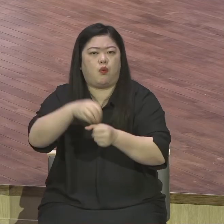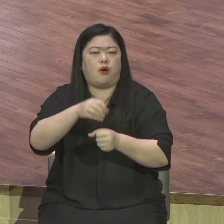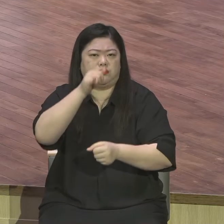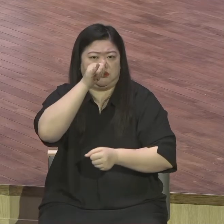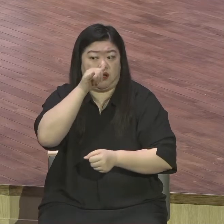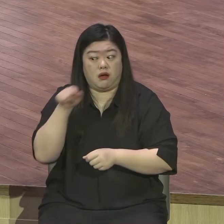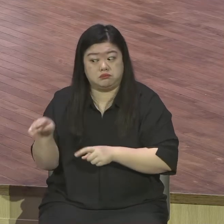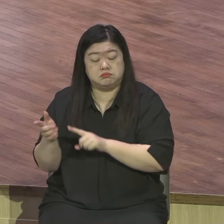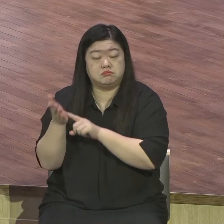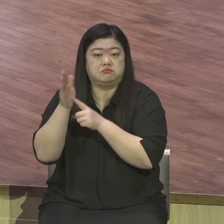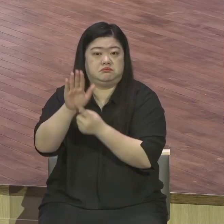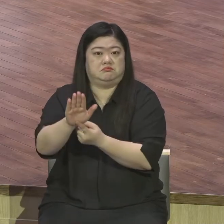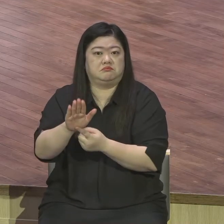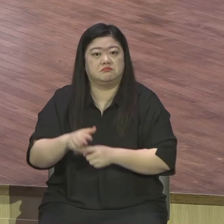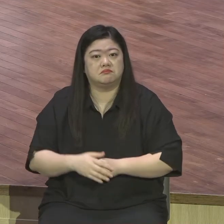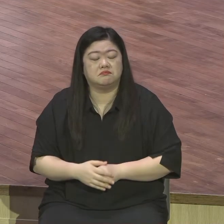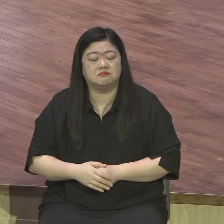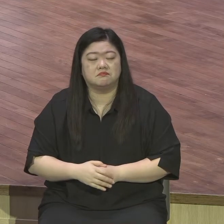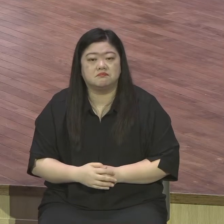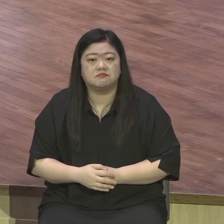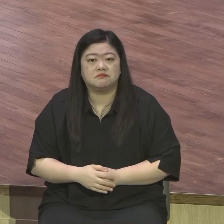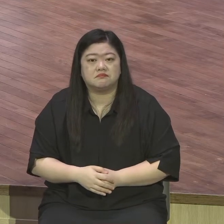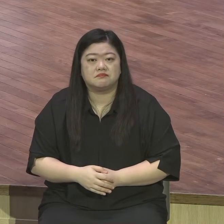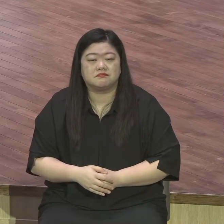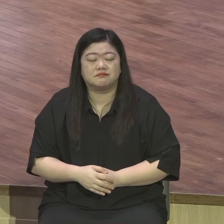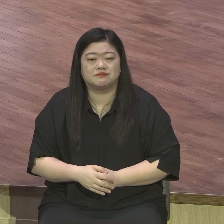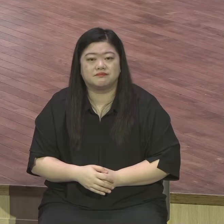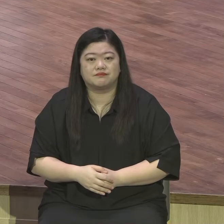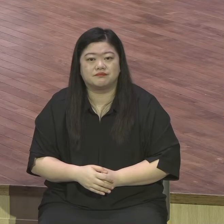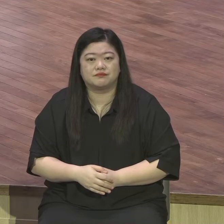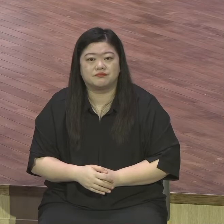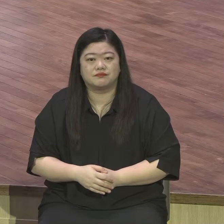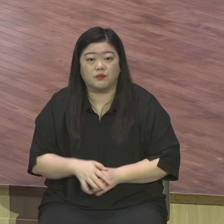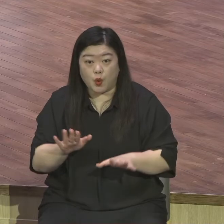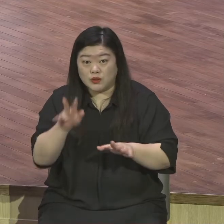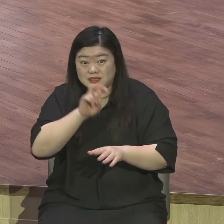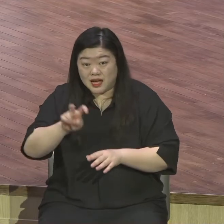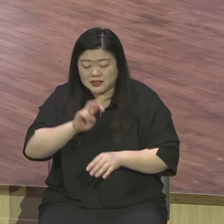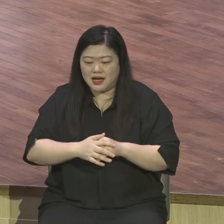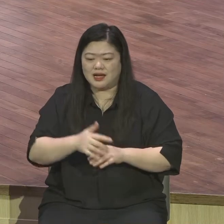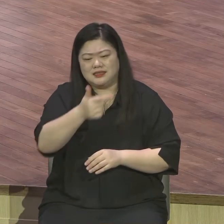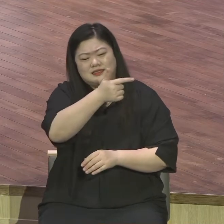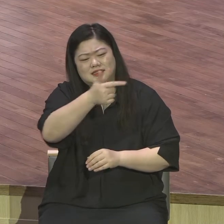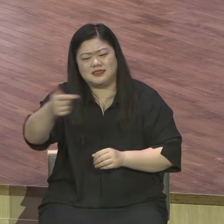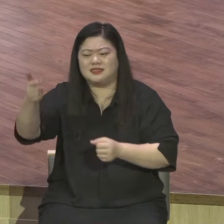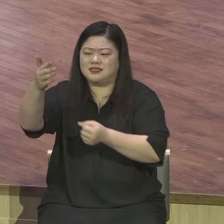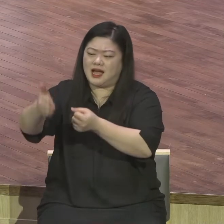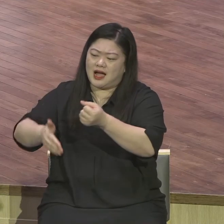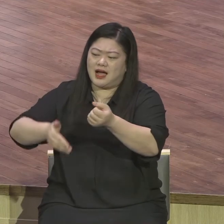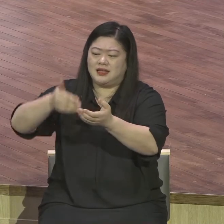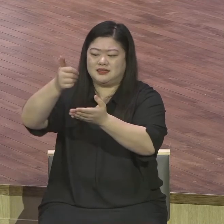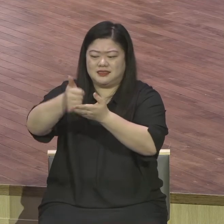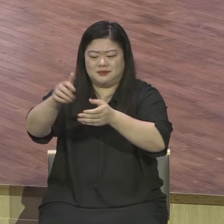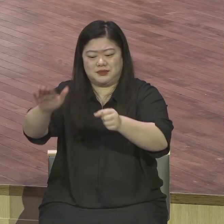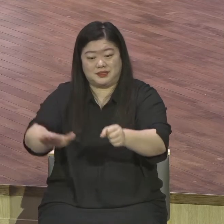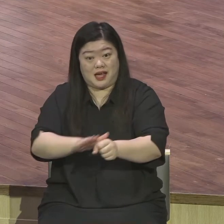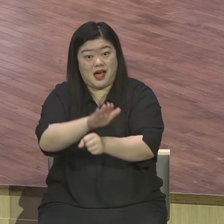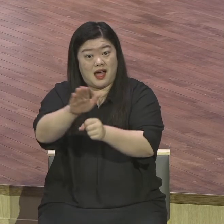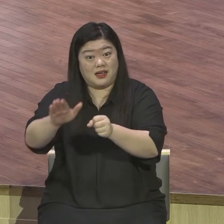하나님의 은혜가. 그 크신 하나님의 그 사랑. 그것을